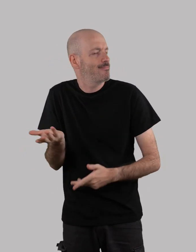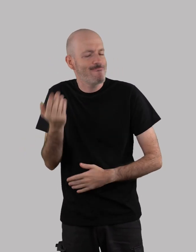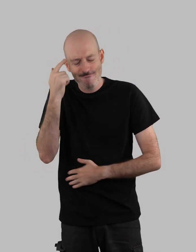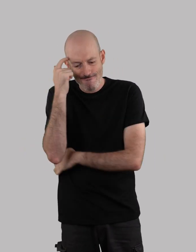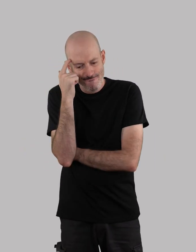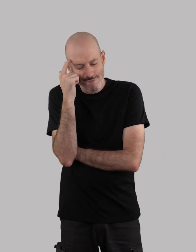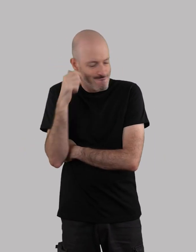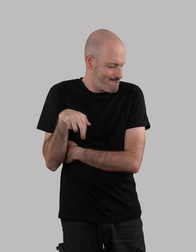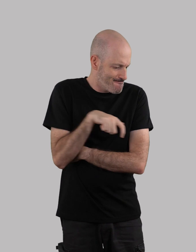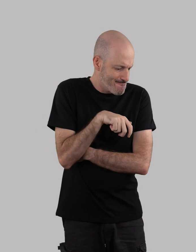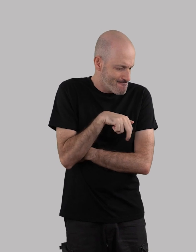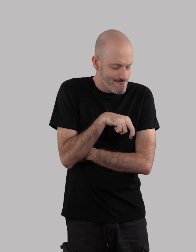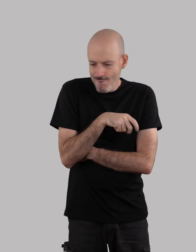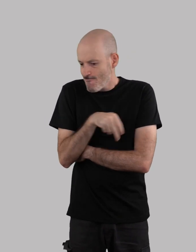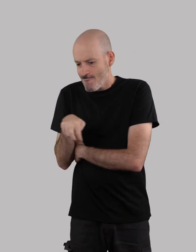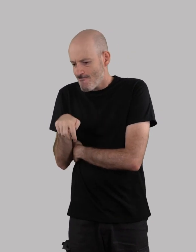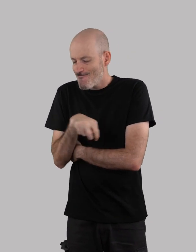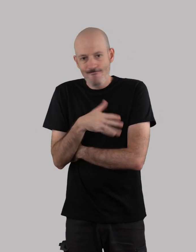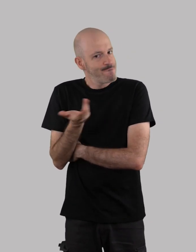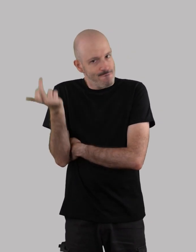Mas não teve nenhuma ideia.